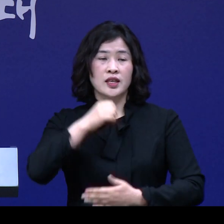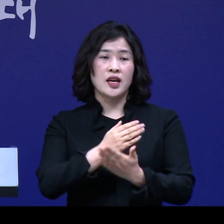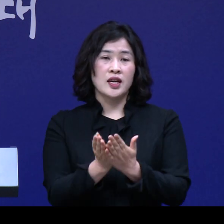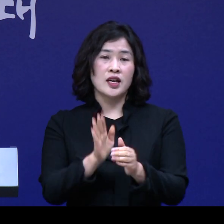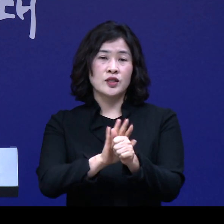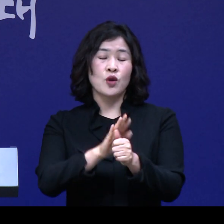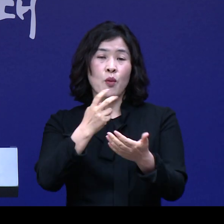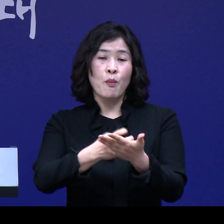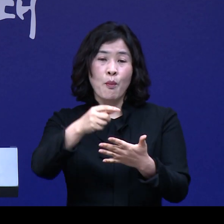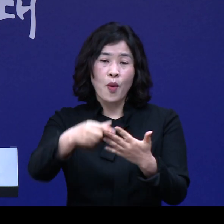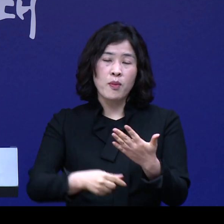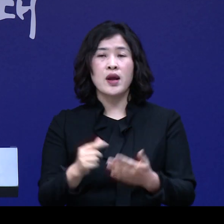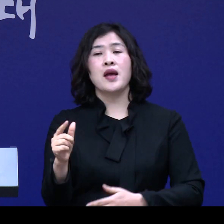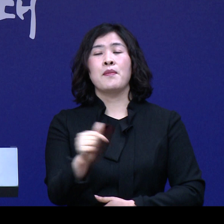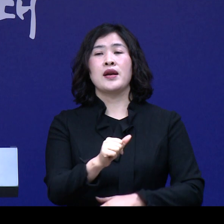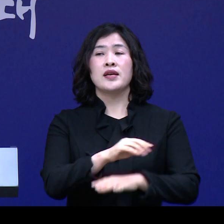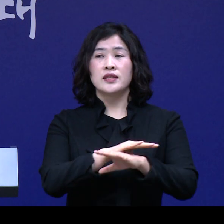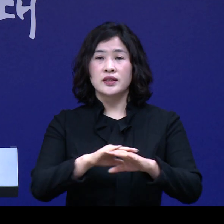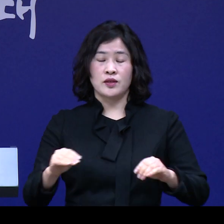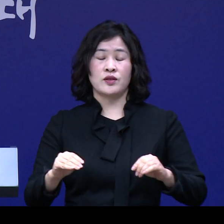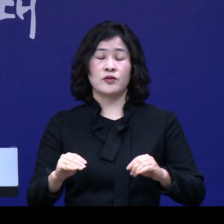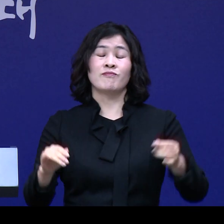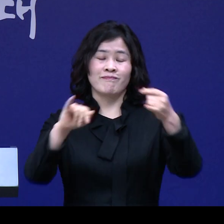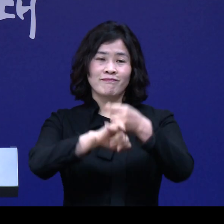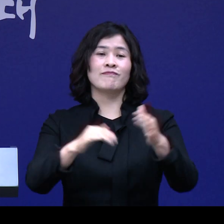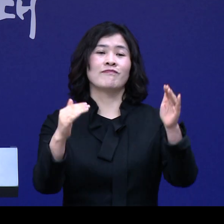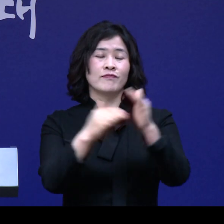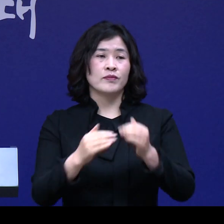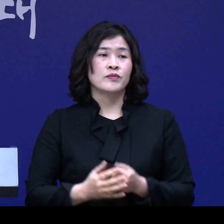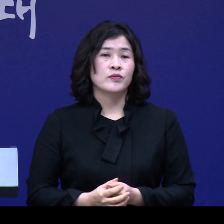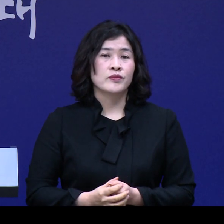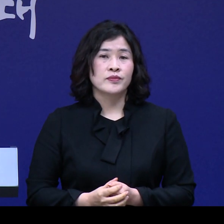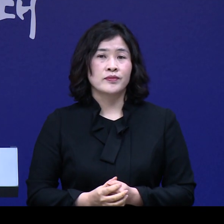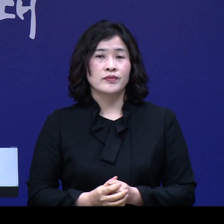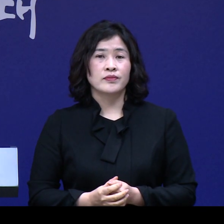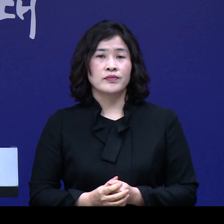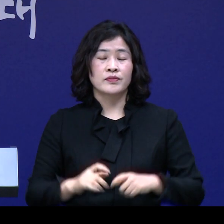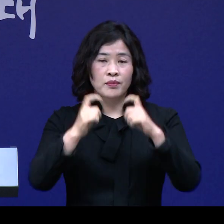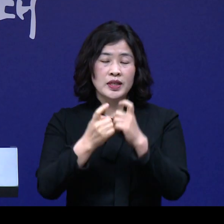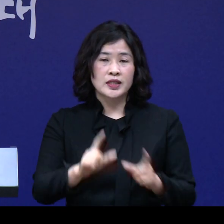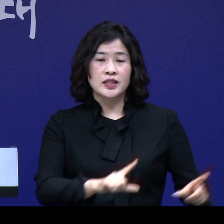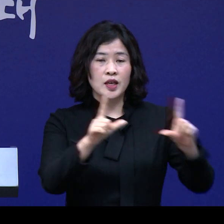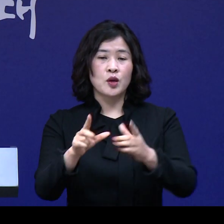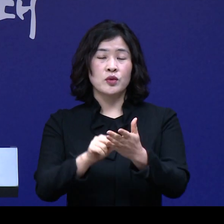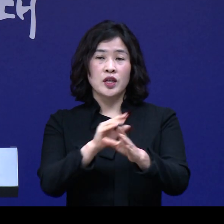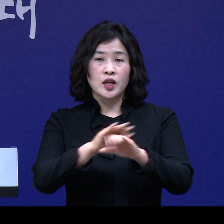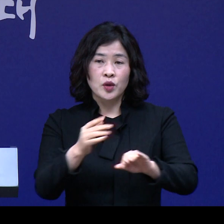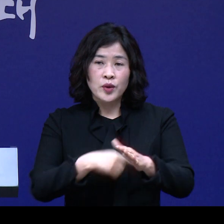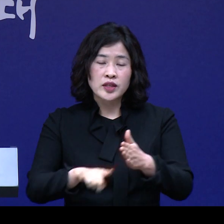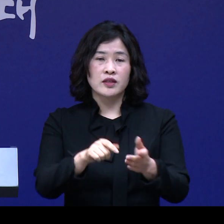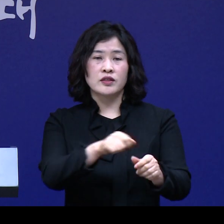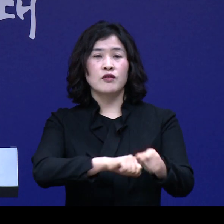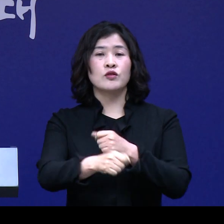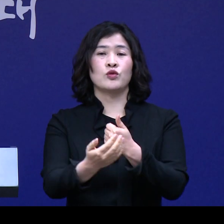지원조례안을 신속히 처리해 주기로 하였습니다. 인생 문제를 해결하는 데 적극